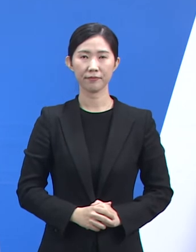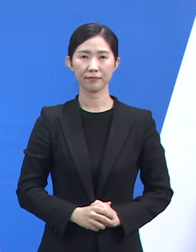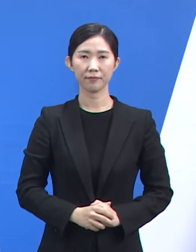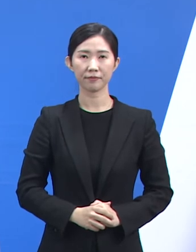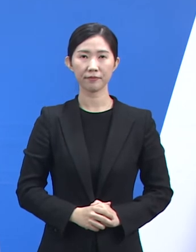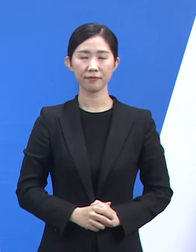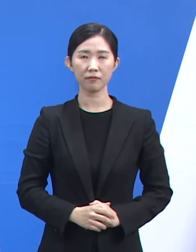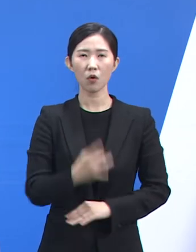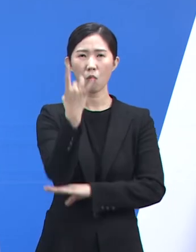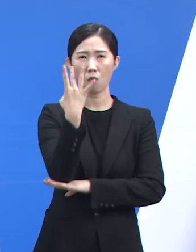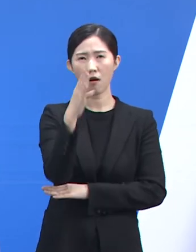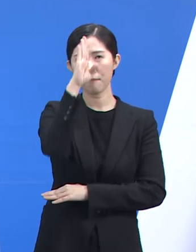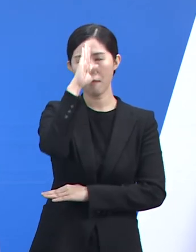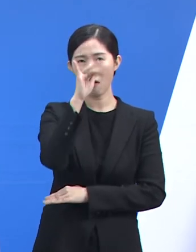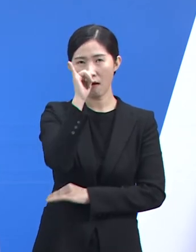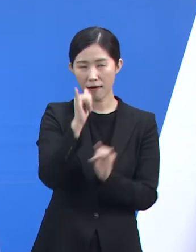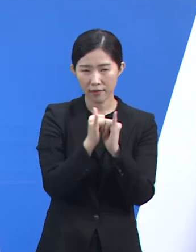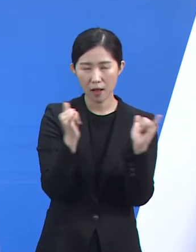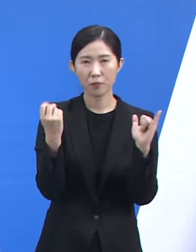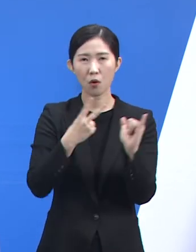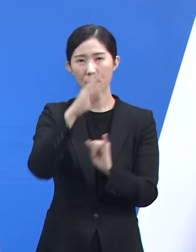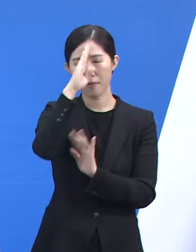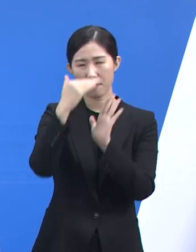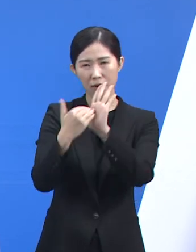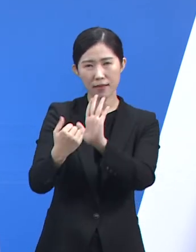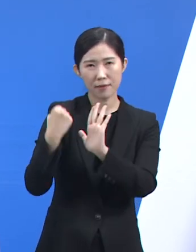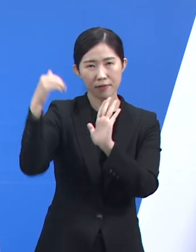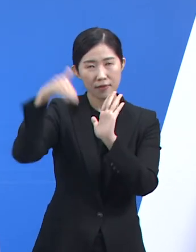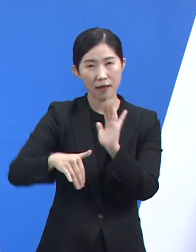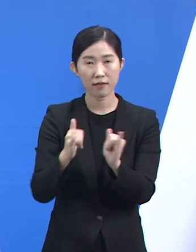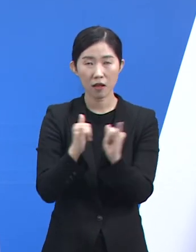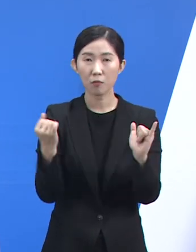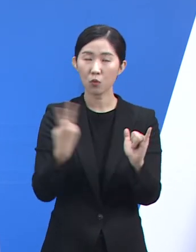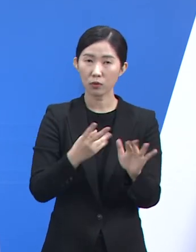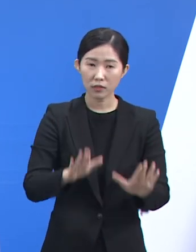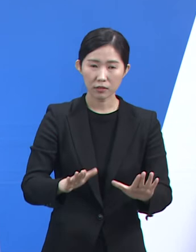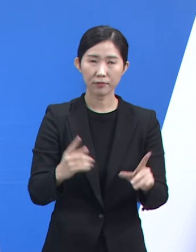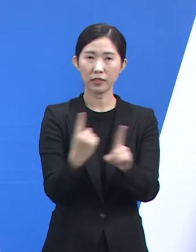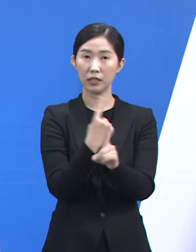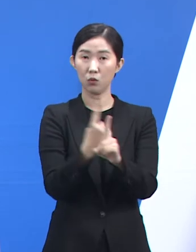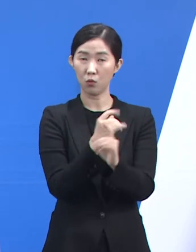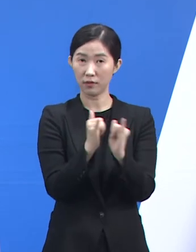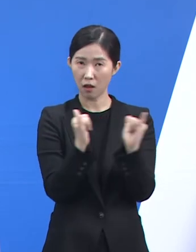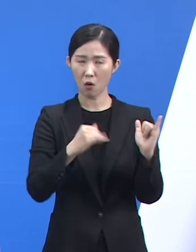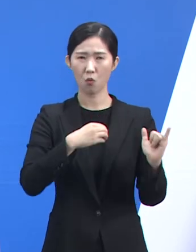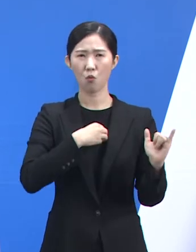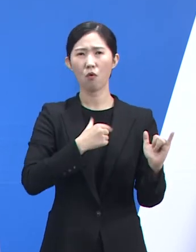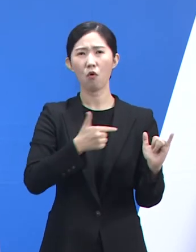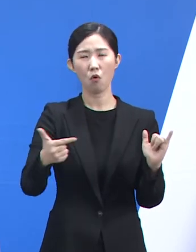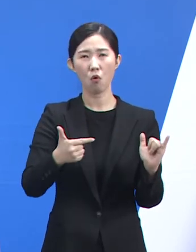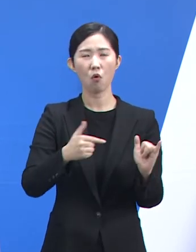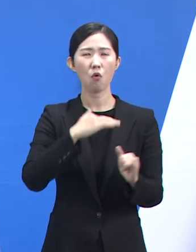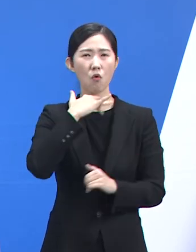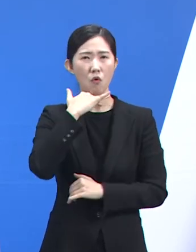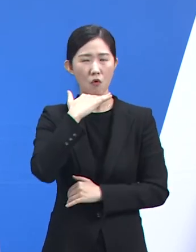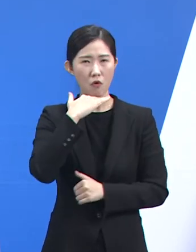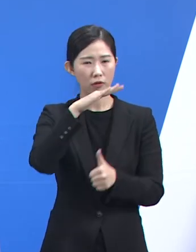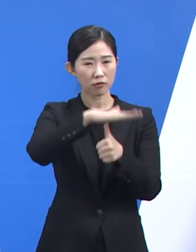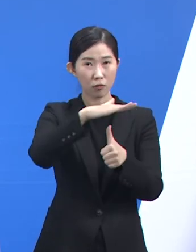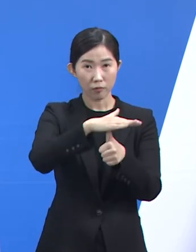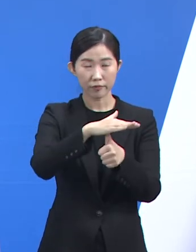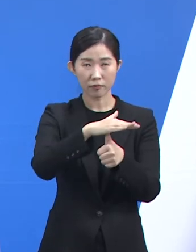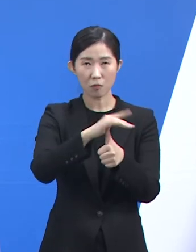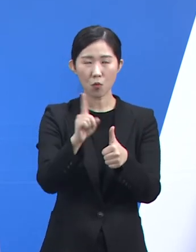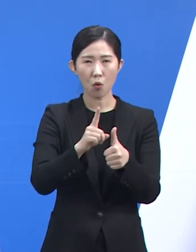기저질환자 그리고 면역저하자 만성질환으로 치료 중인자 등은 고위험군에 해당하는 소아청소년은 중점 및